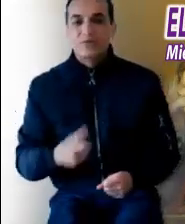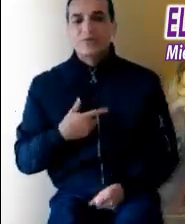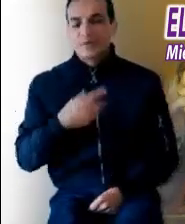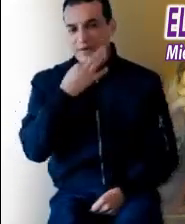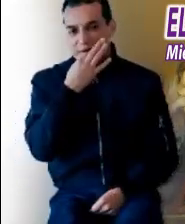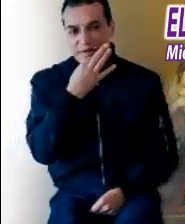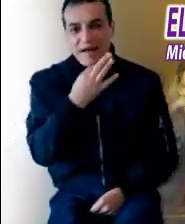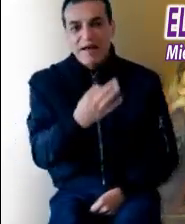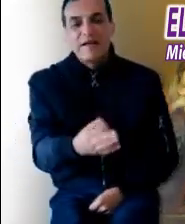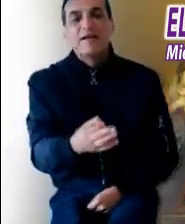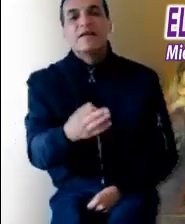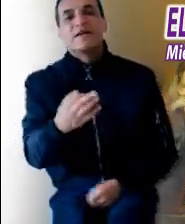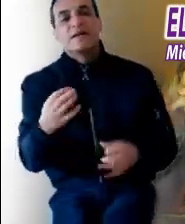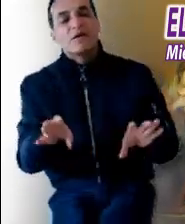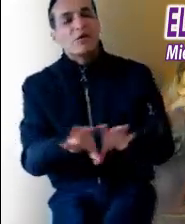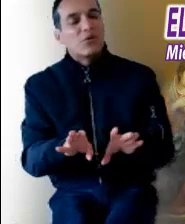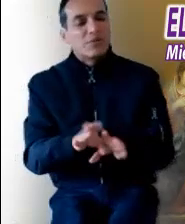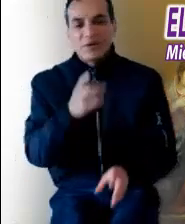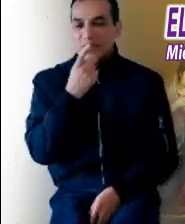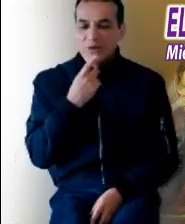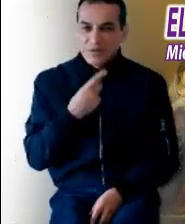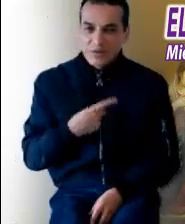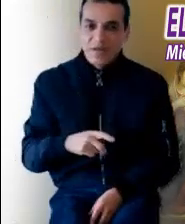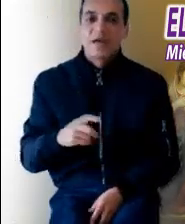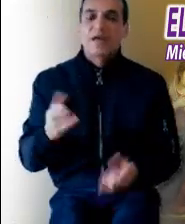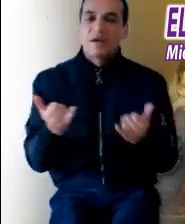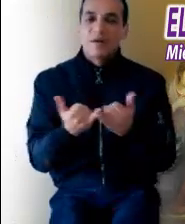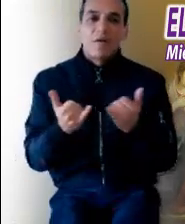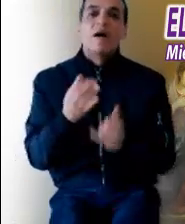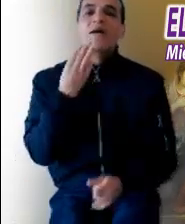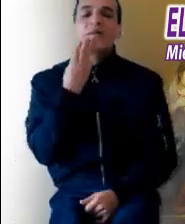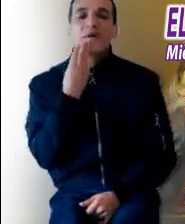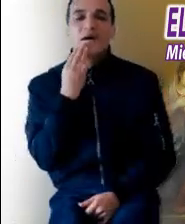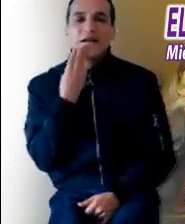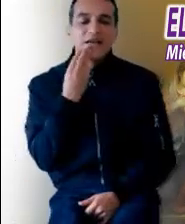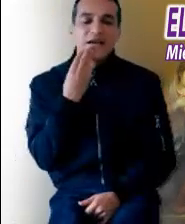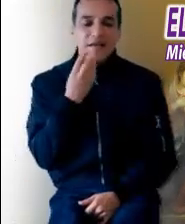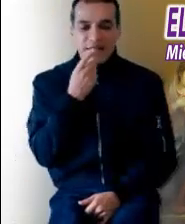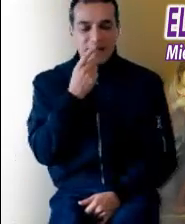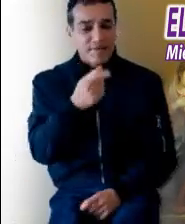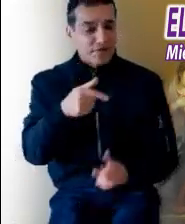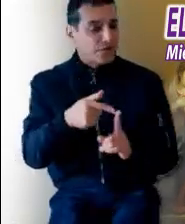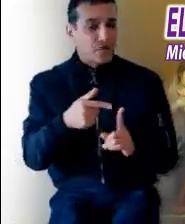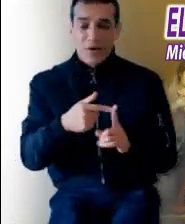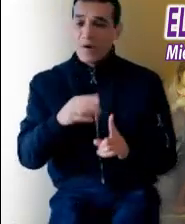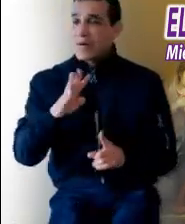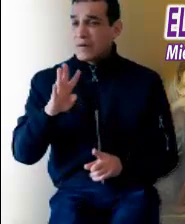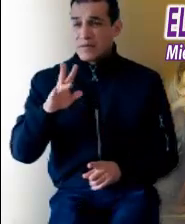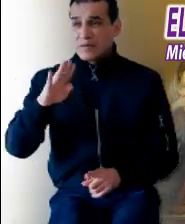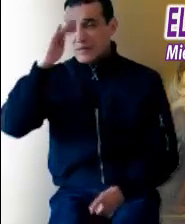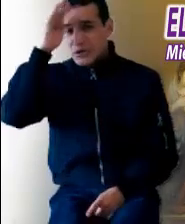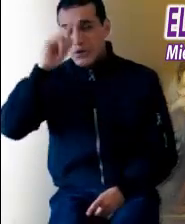aceptarla y actuar conforme a ella. La exclamación de María, He aquí la esclava del Señor,